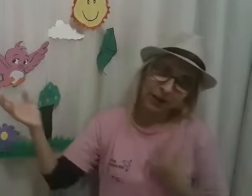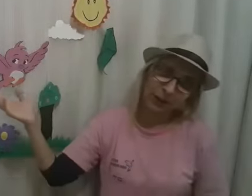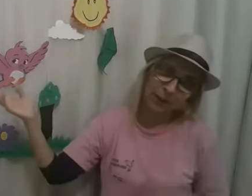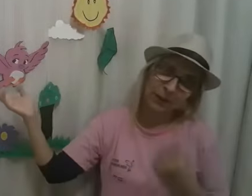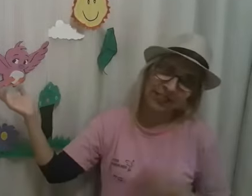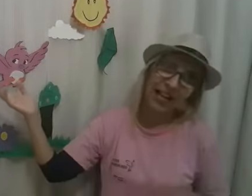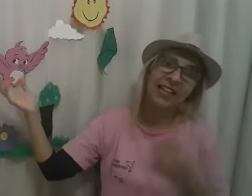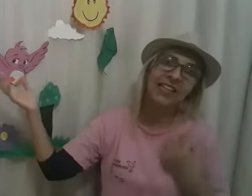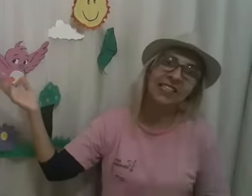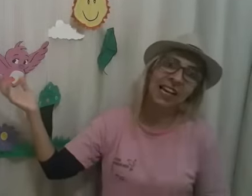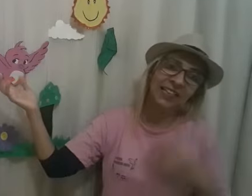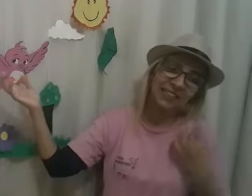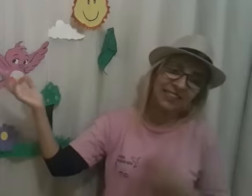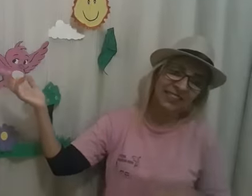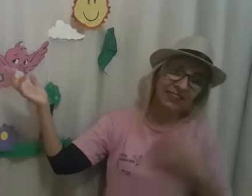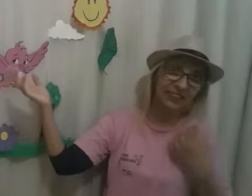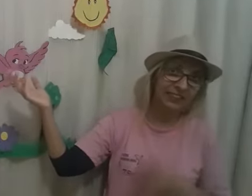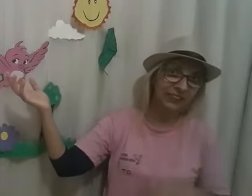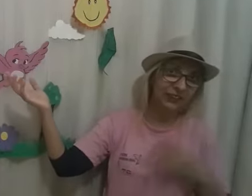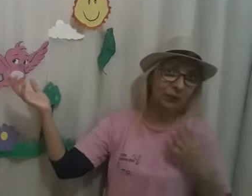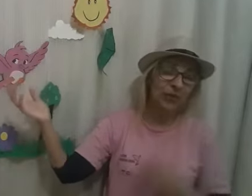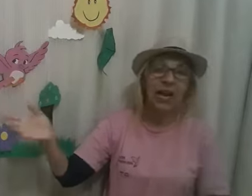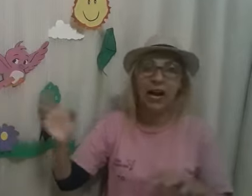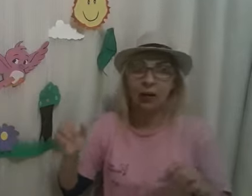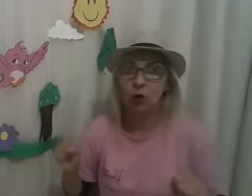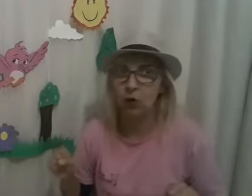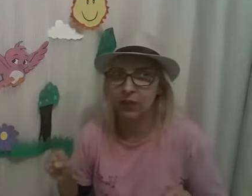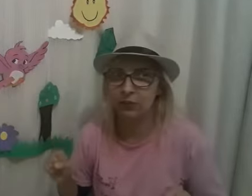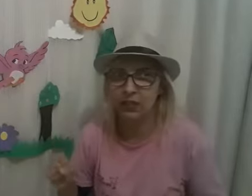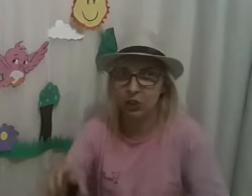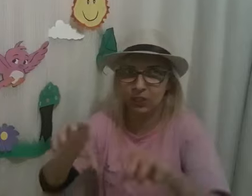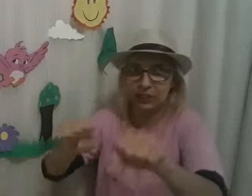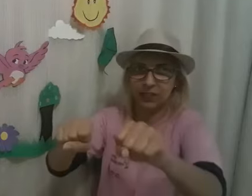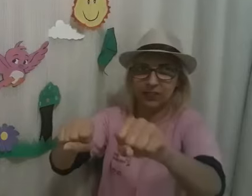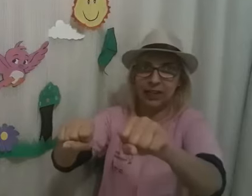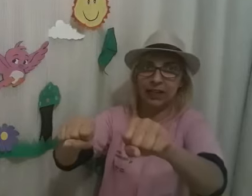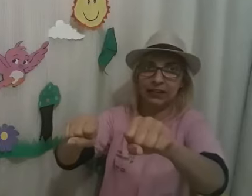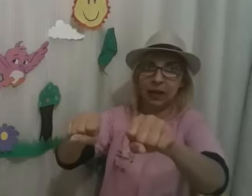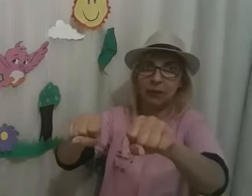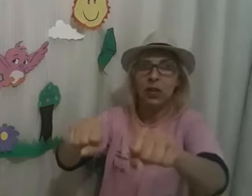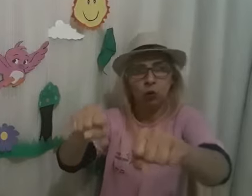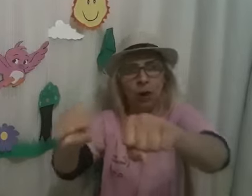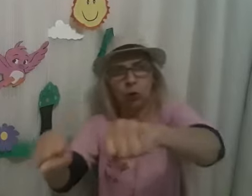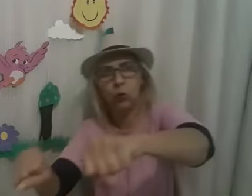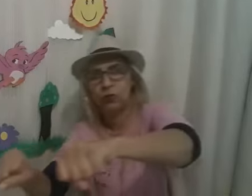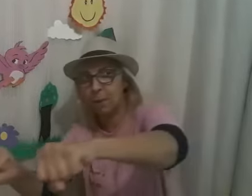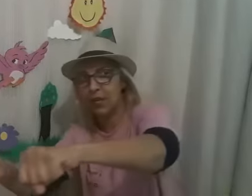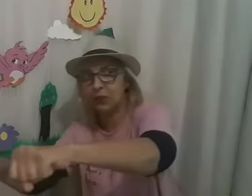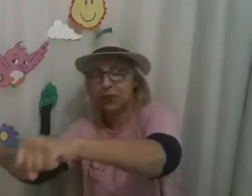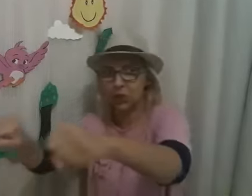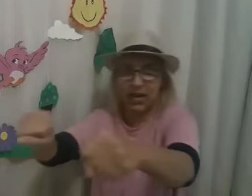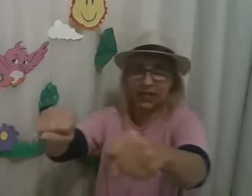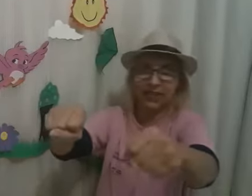acompanhar nessa canção. Agora vem chegando a estrada, uma curva bem fechada.